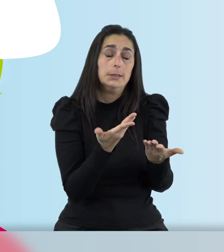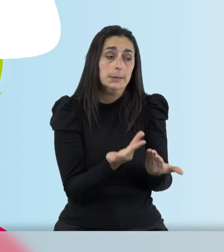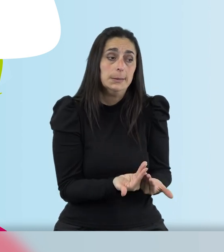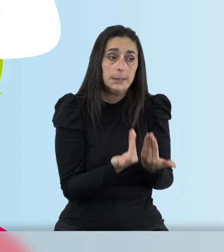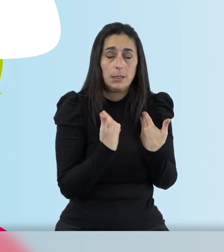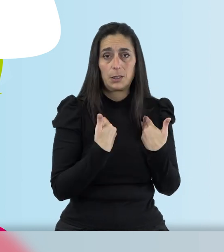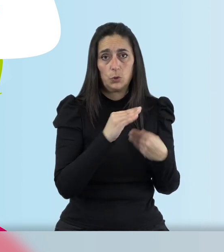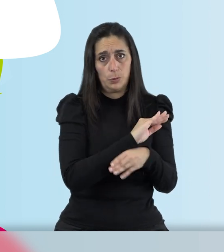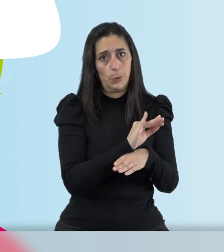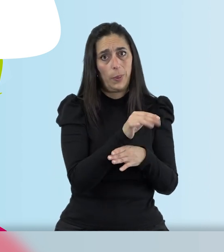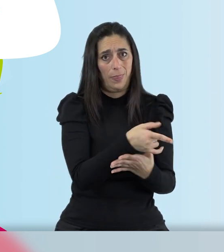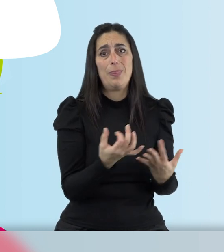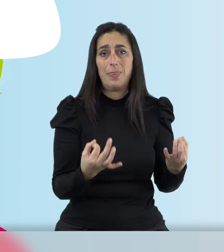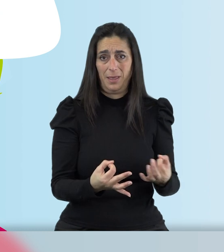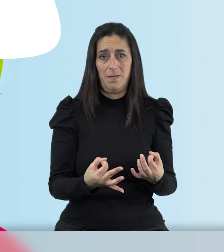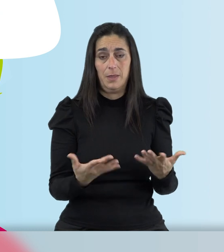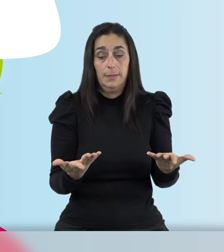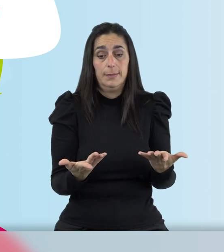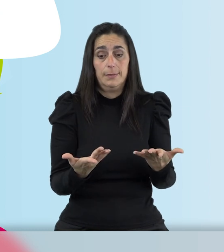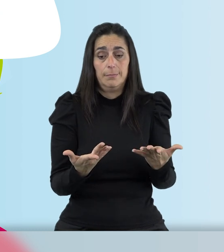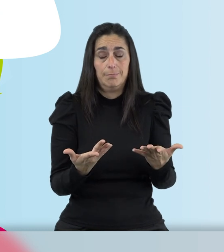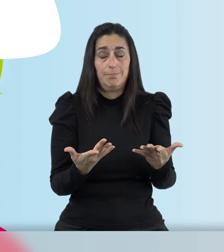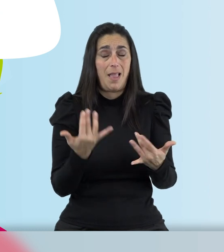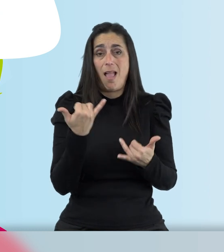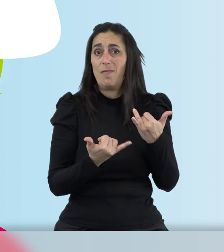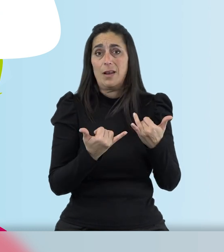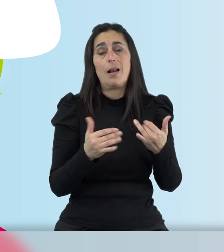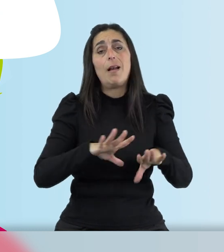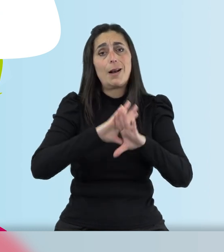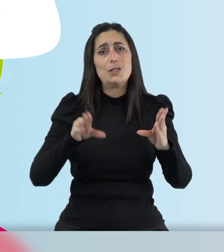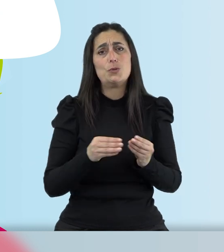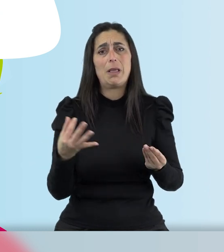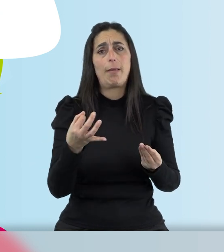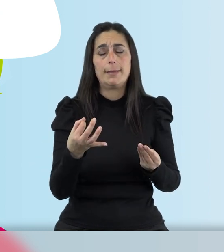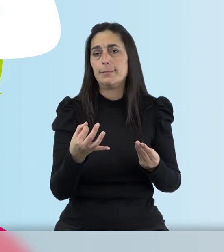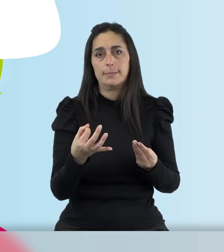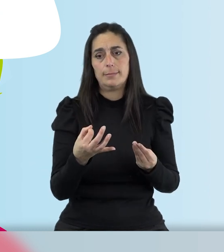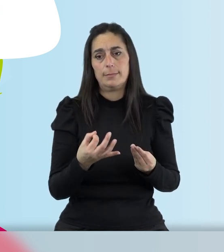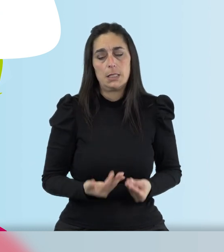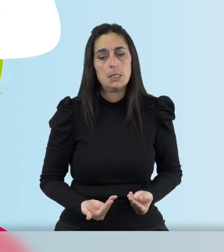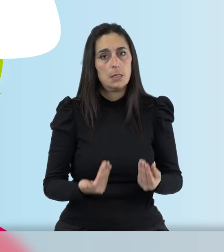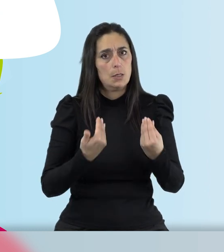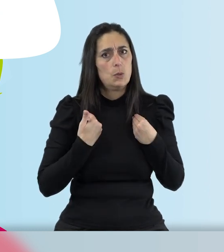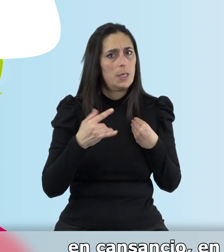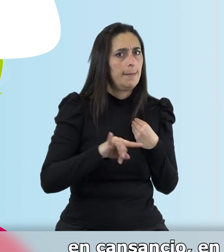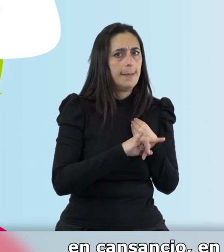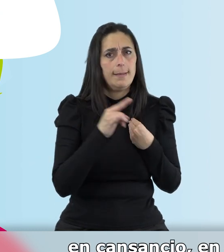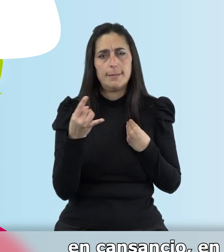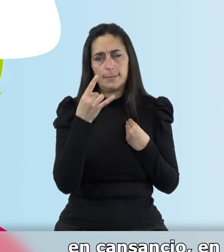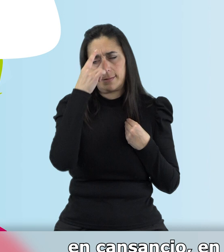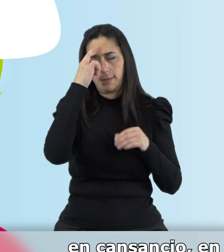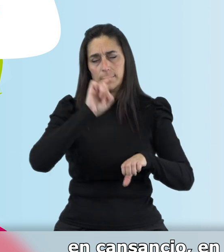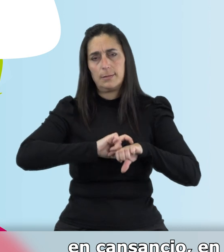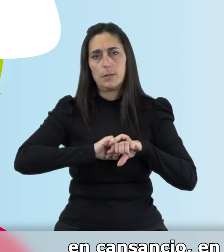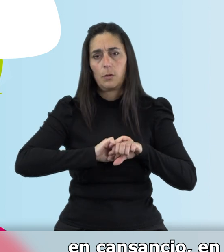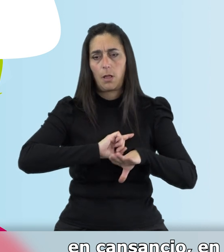está a su cargo, de la persona que cuida. ¿En qué se resume esto? Pues en una sobrecarga psicológica, en